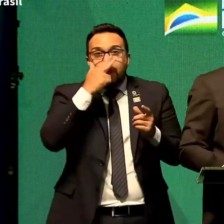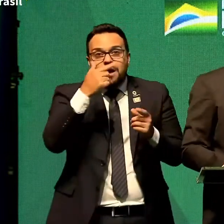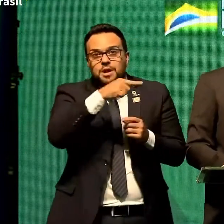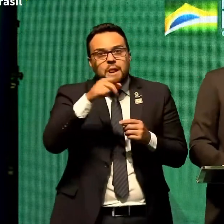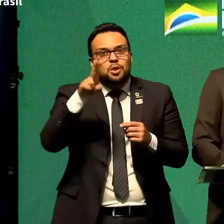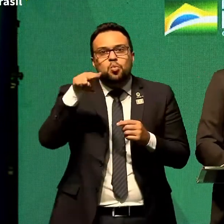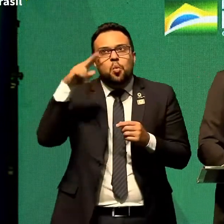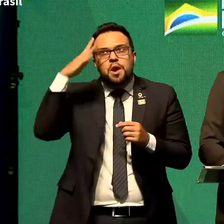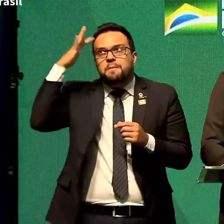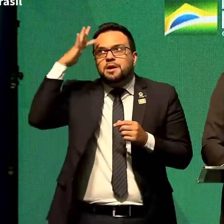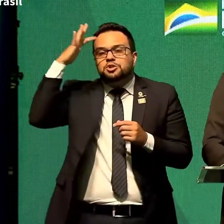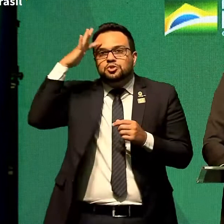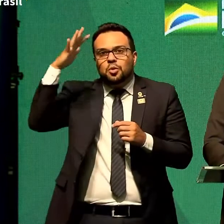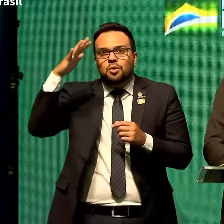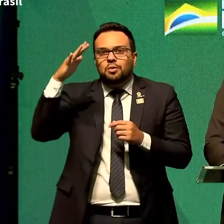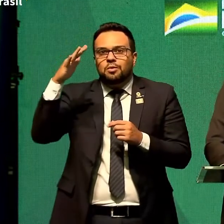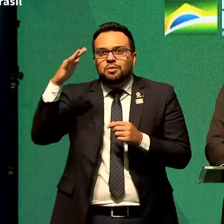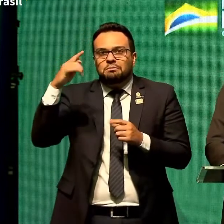maldade para quem